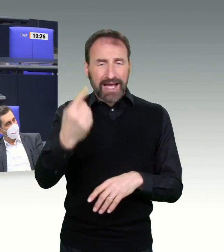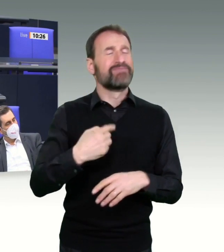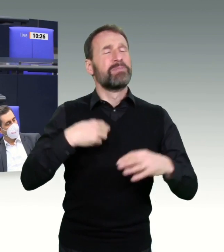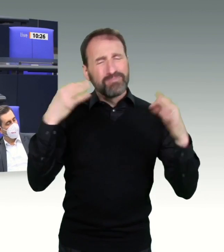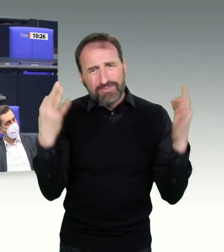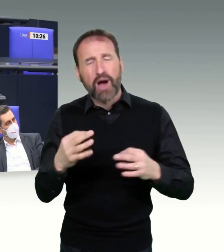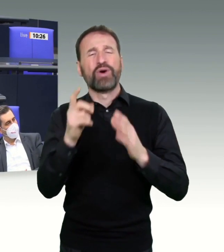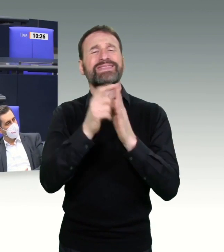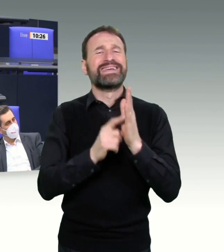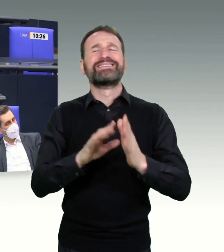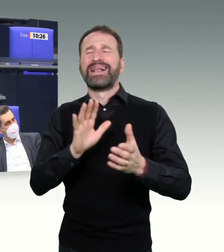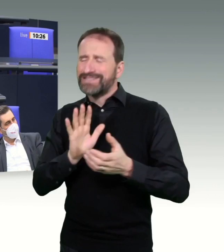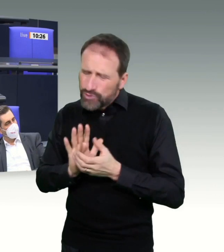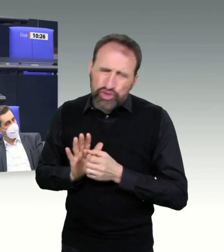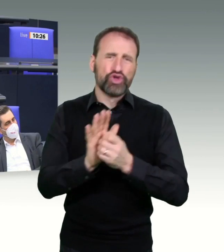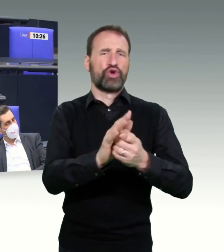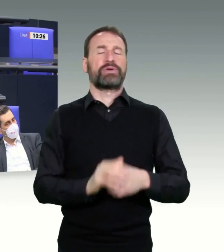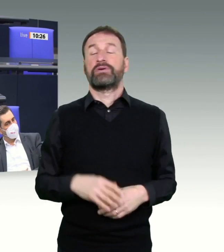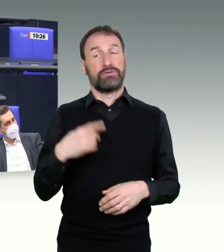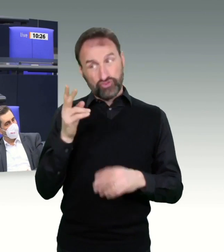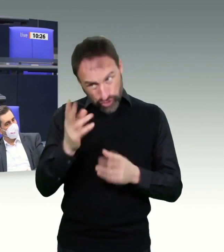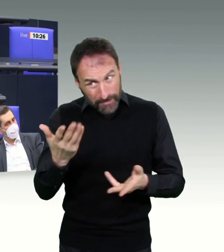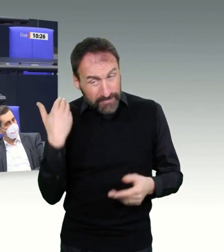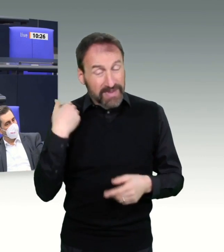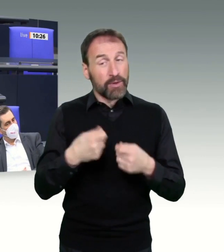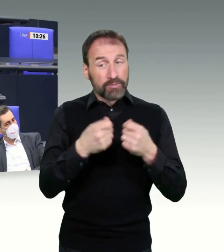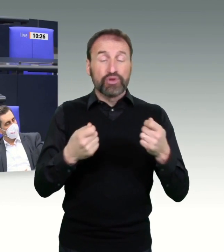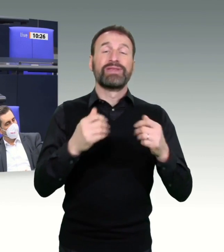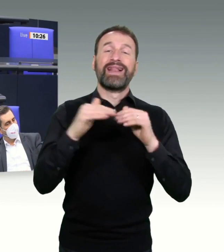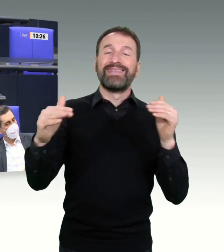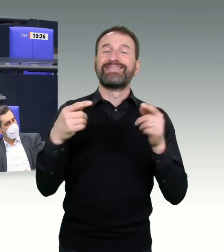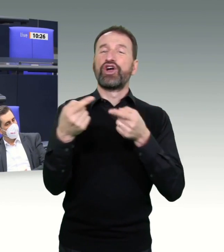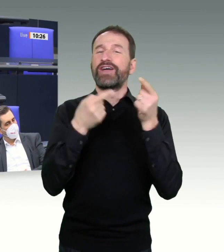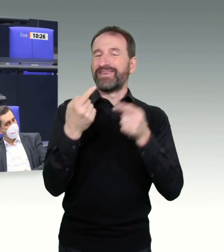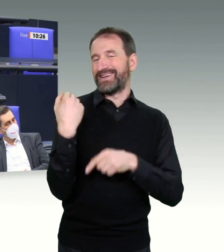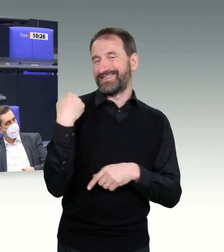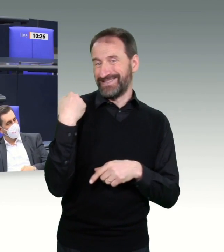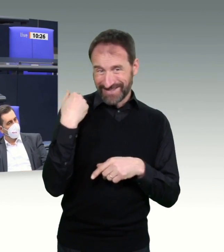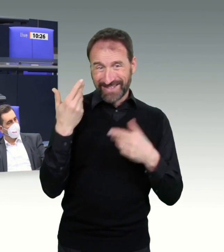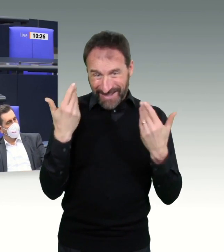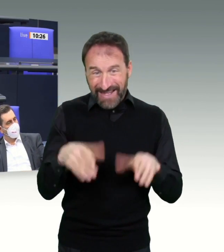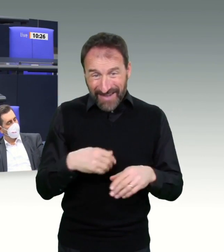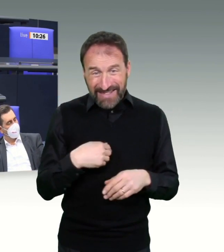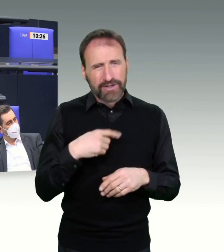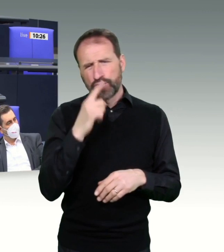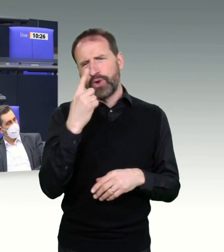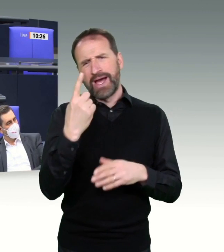-Länder-Konferenz jetzt zum Beispiel Apps wie Luca vorangebracht werden muss, damit es alle